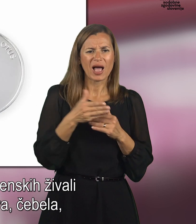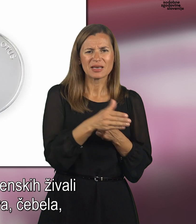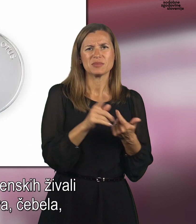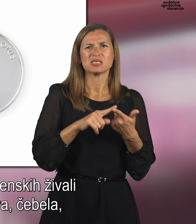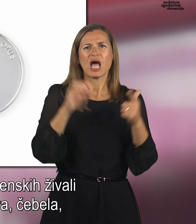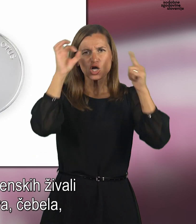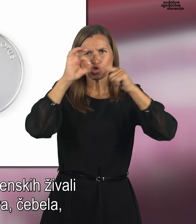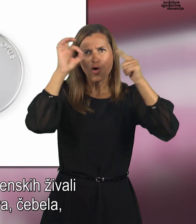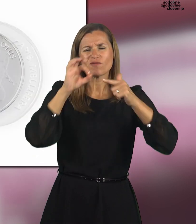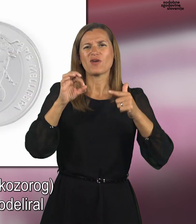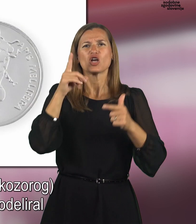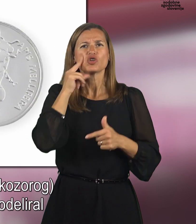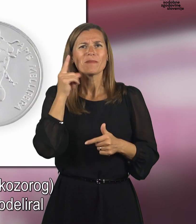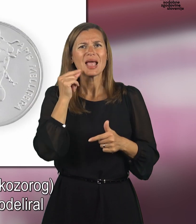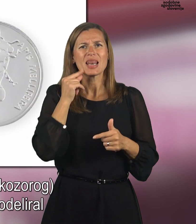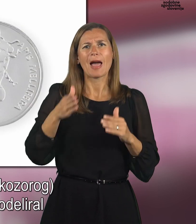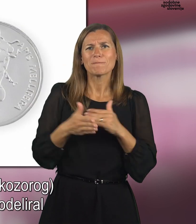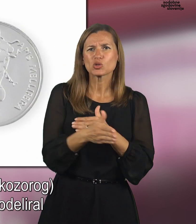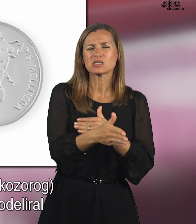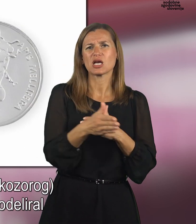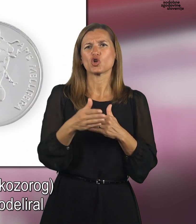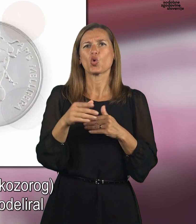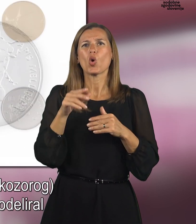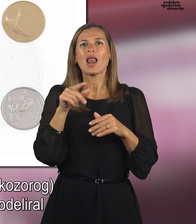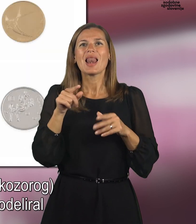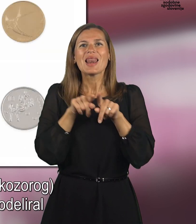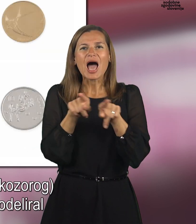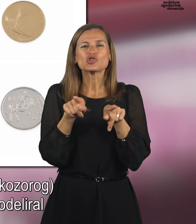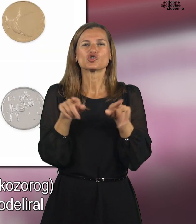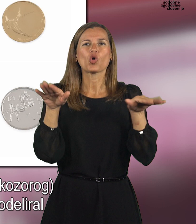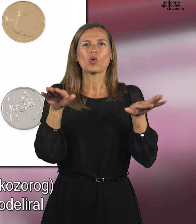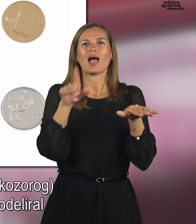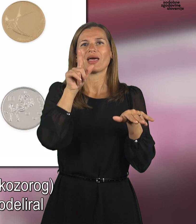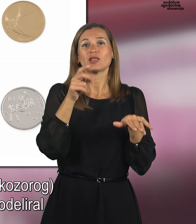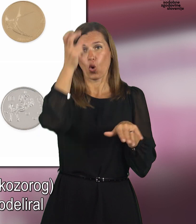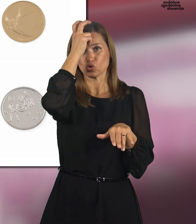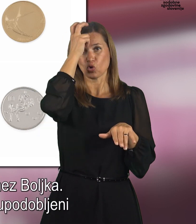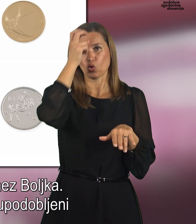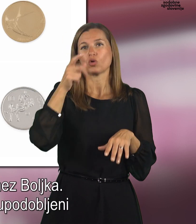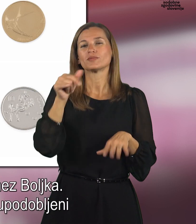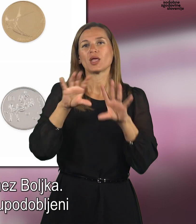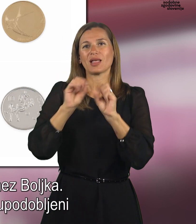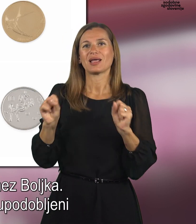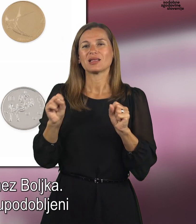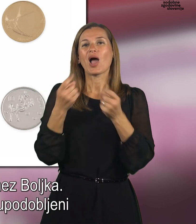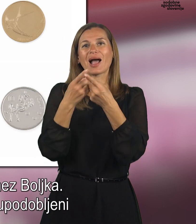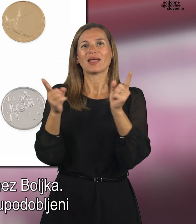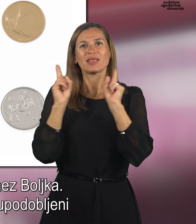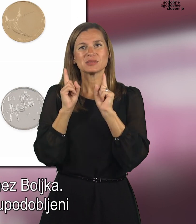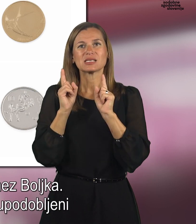sova, čebela po stru, lasto kajnko zorok, na kovancih je modeliral akademski ekipar Janez